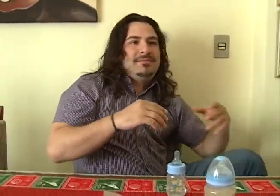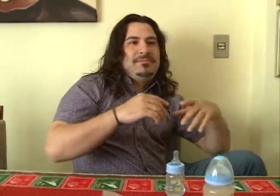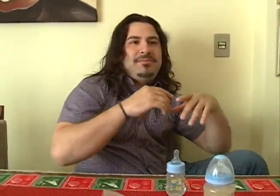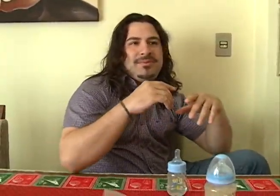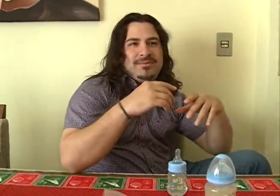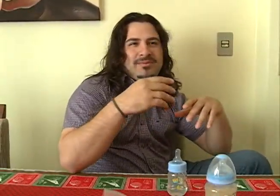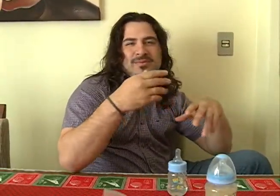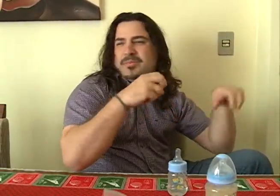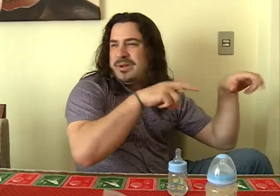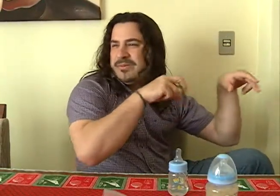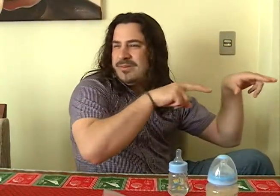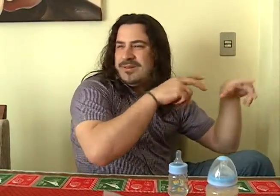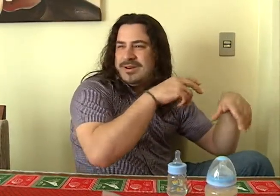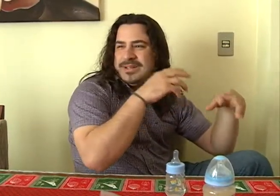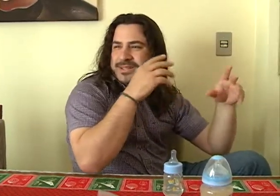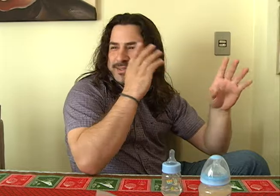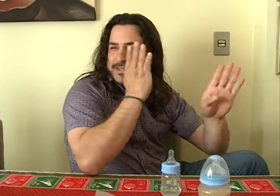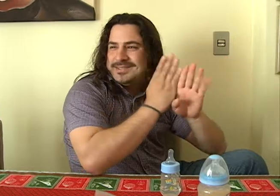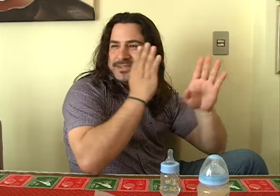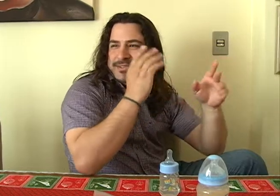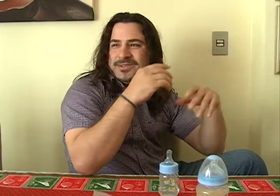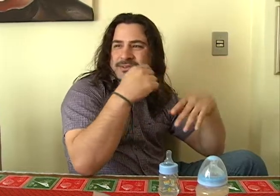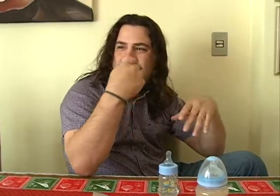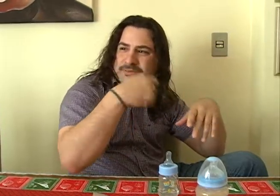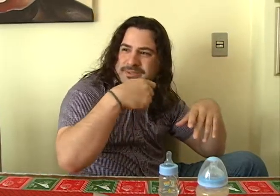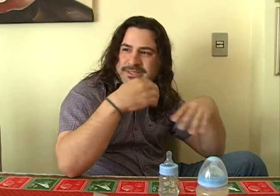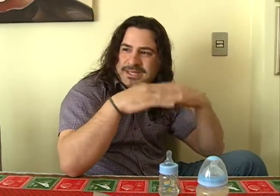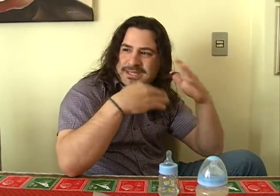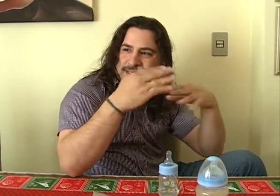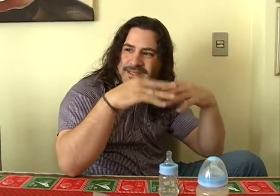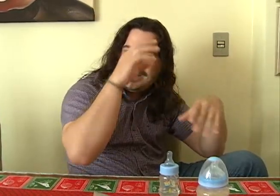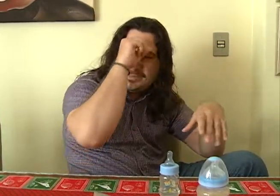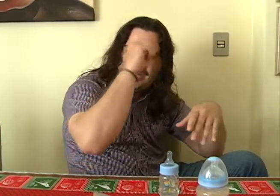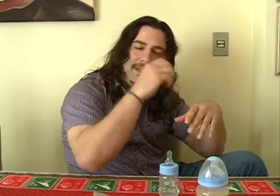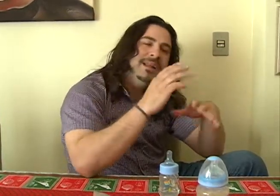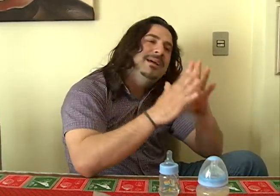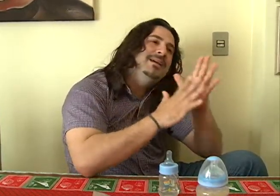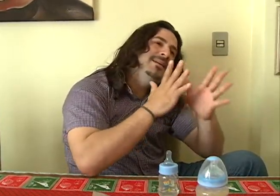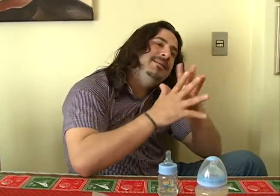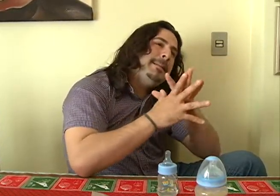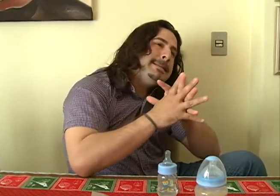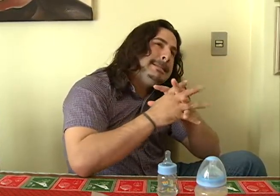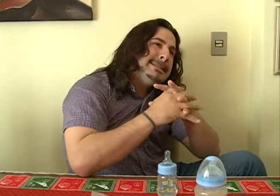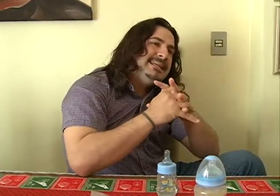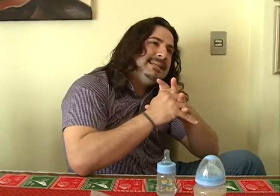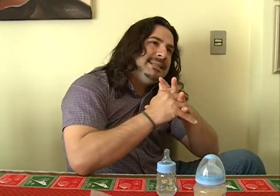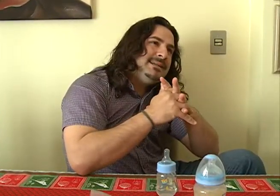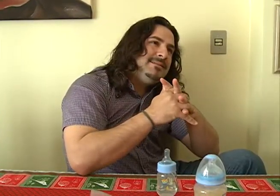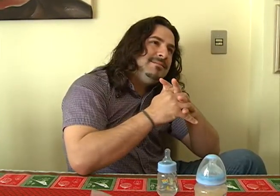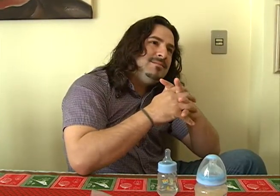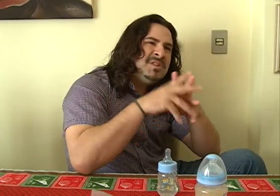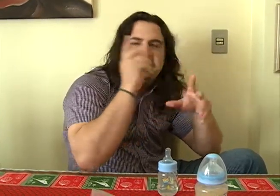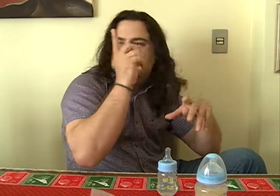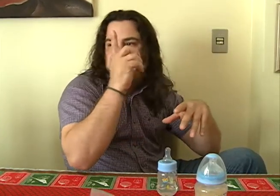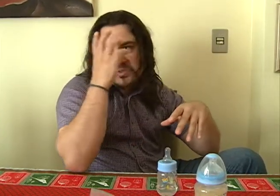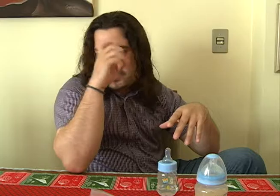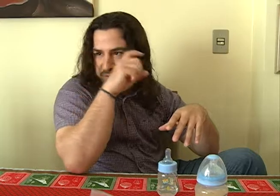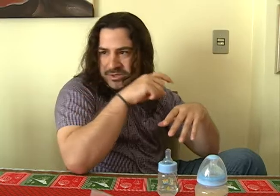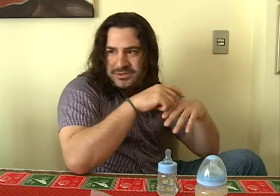E foi pra fora, então a gente se encontrou e eu precisei aprender, né? Não foi difícil,